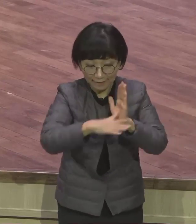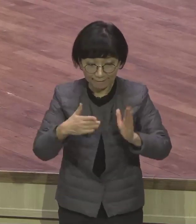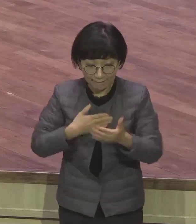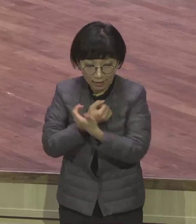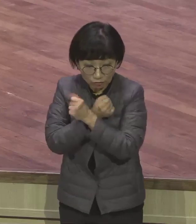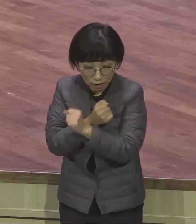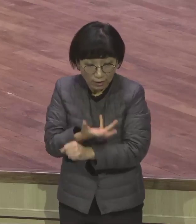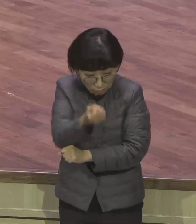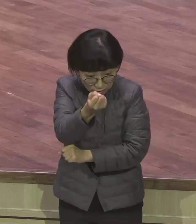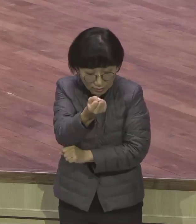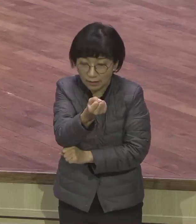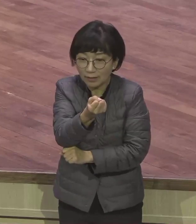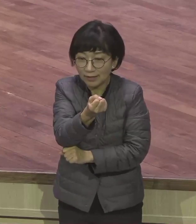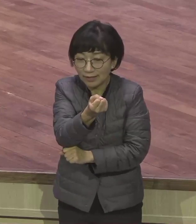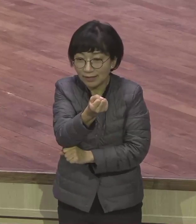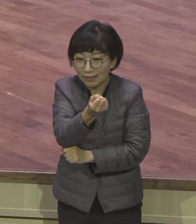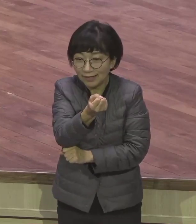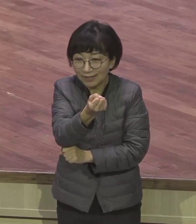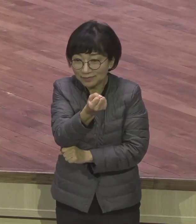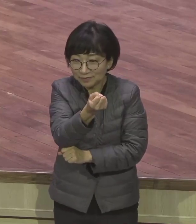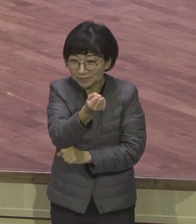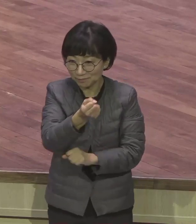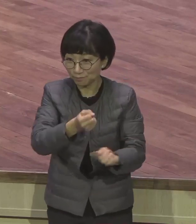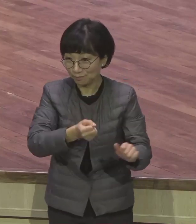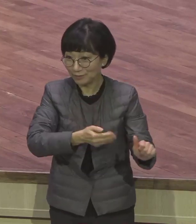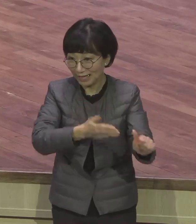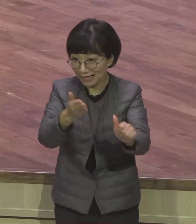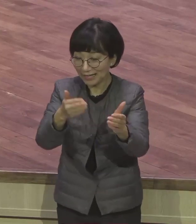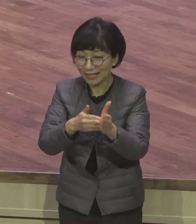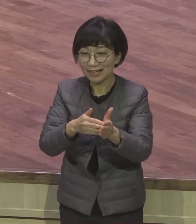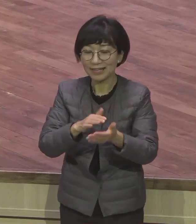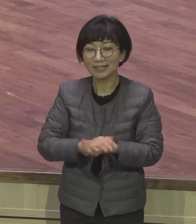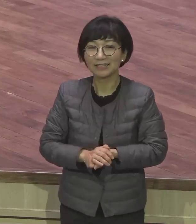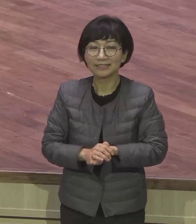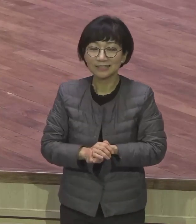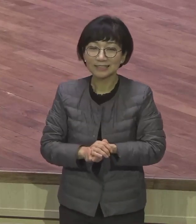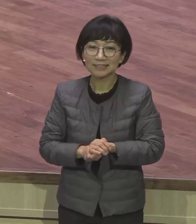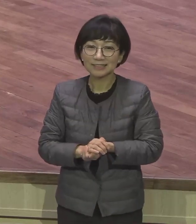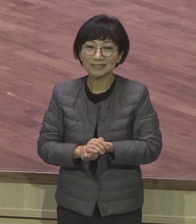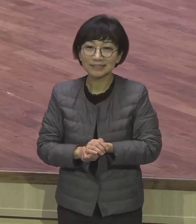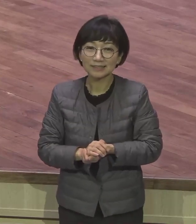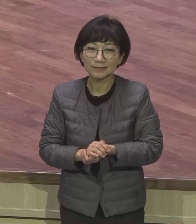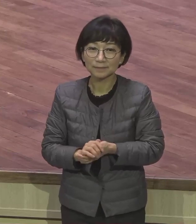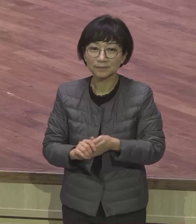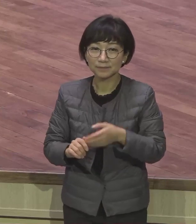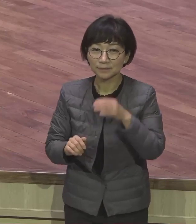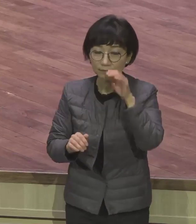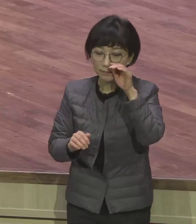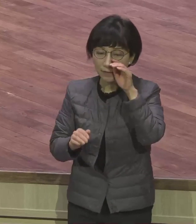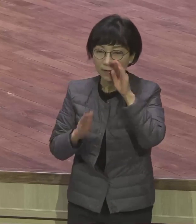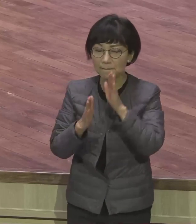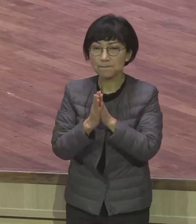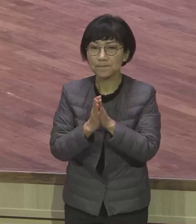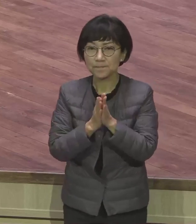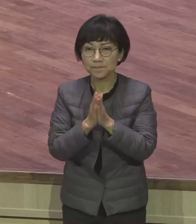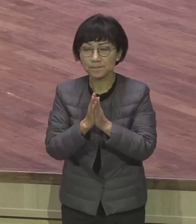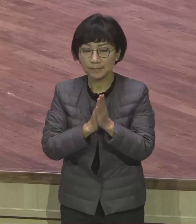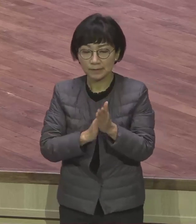요셉의 유고는요 요수와 24장 32절을 보면 요수와의 약속의 땅 가난에